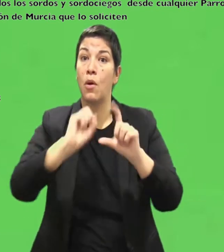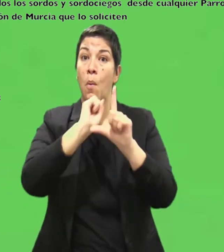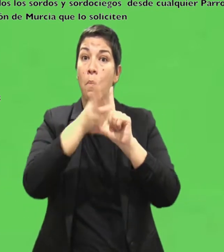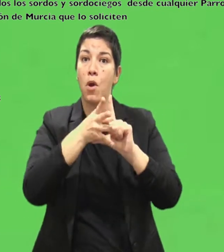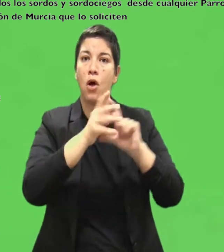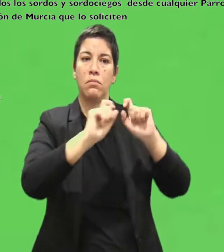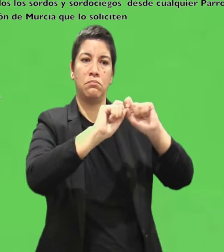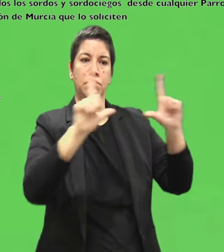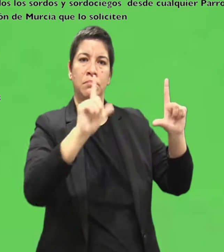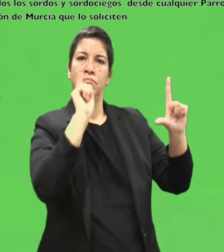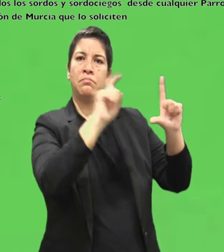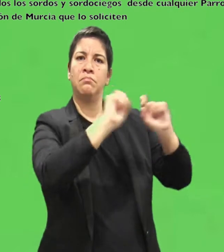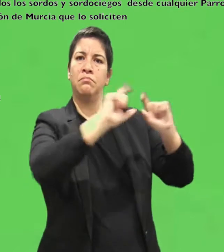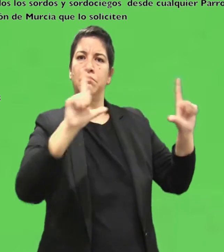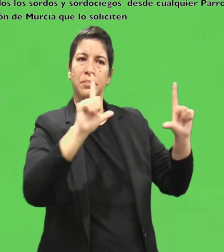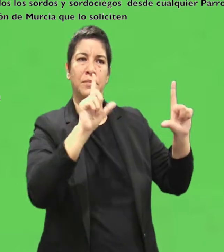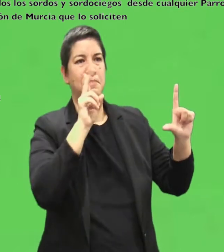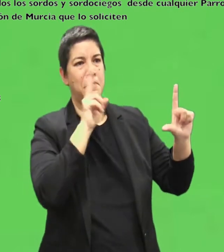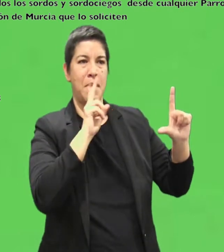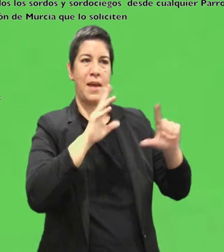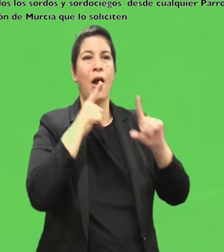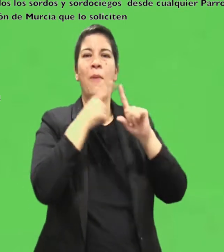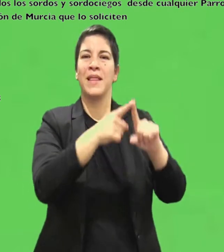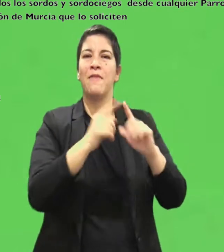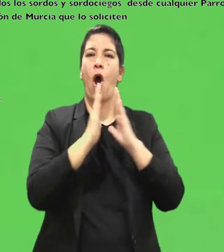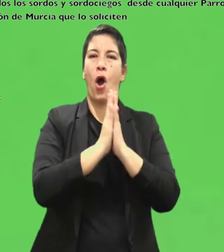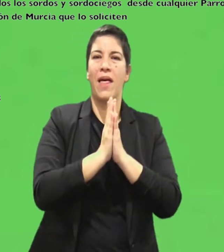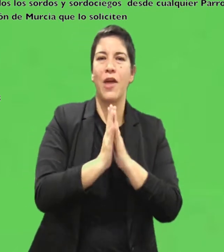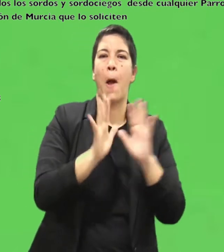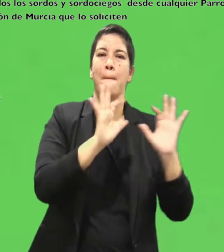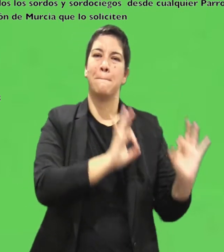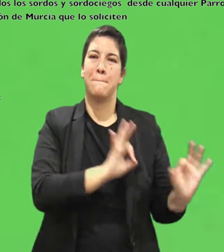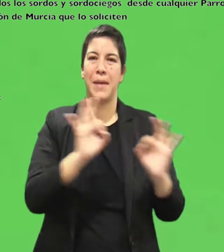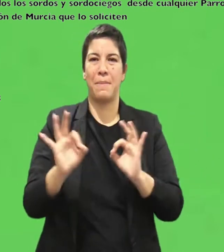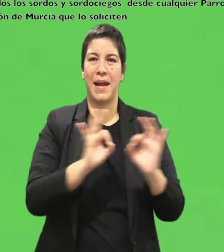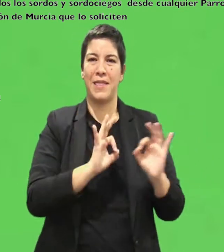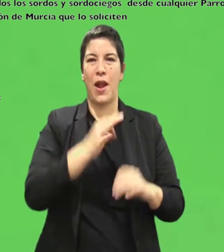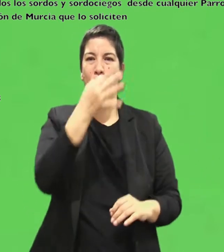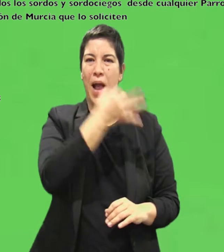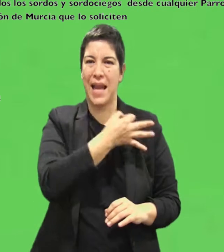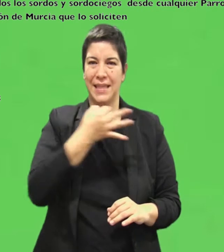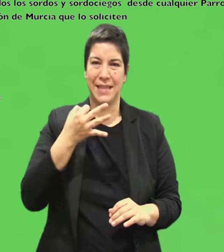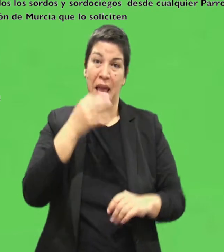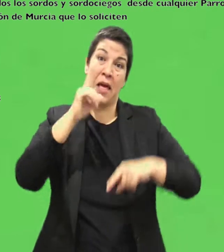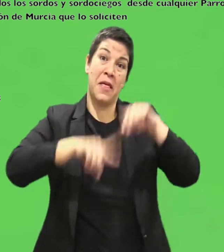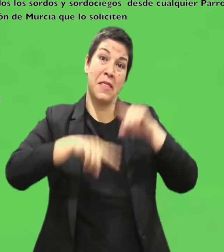como siempre a vuestra disposición en nuestro blog para la oración y la preparación de la